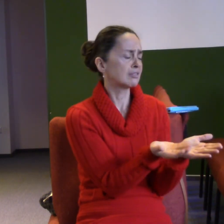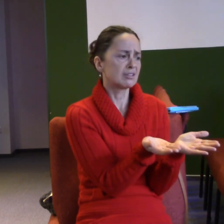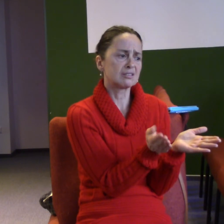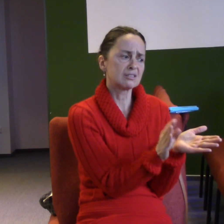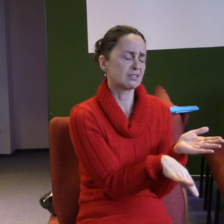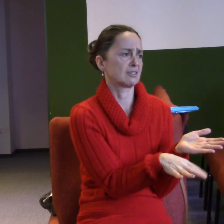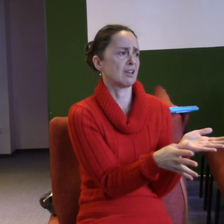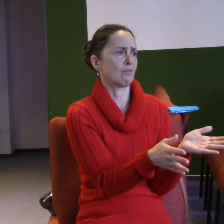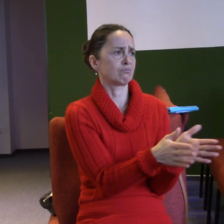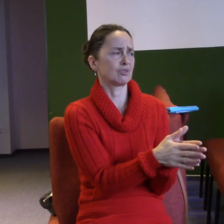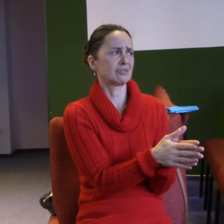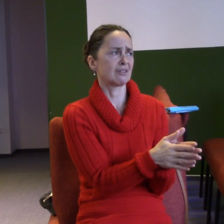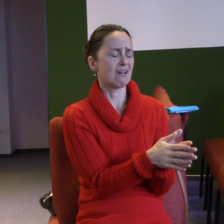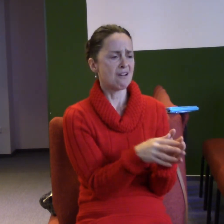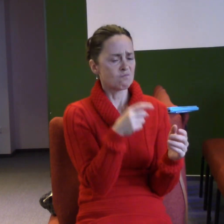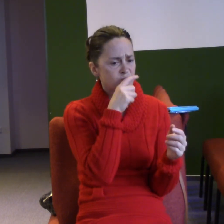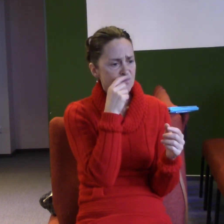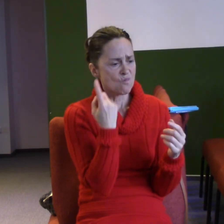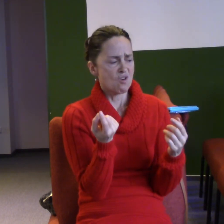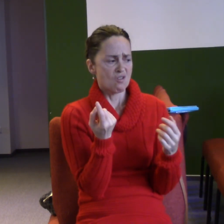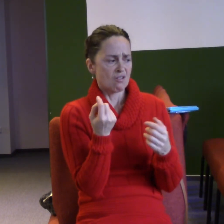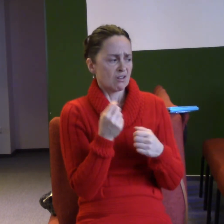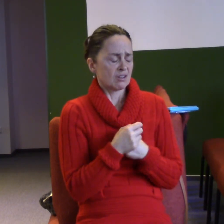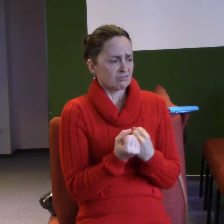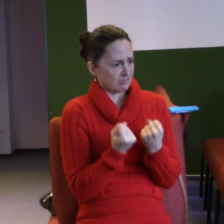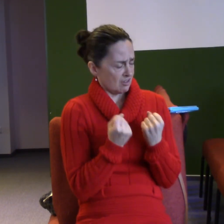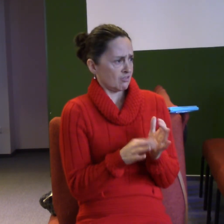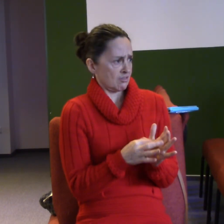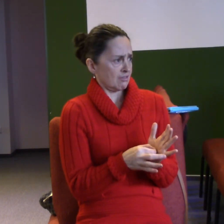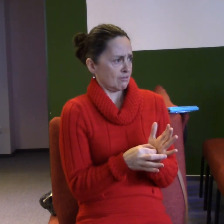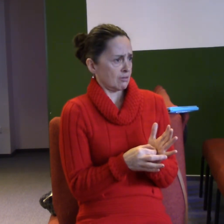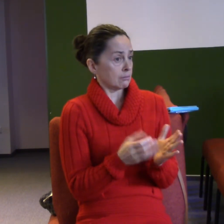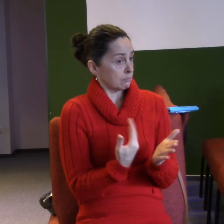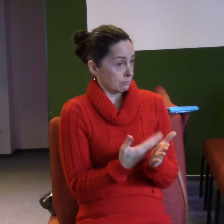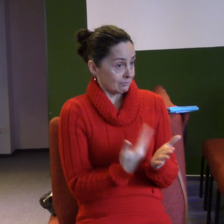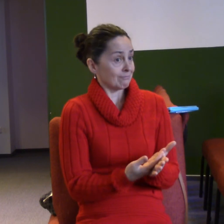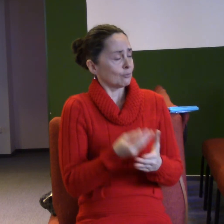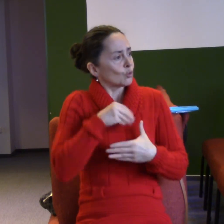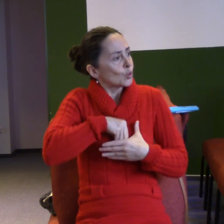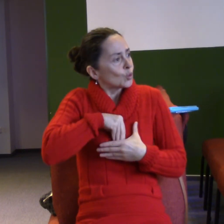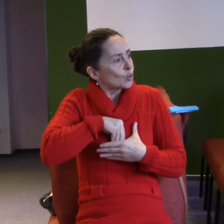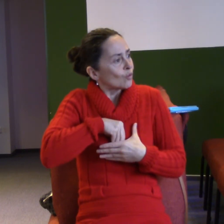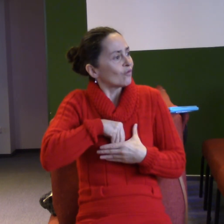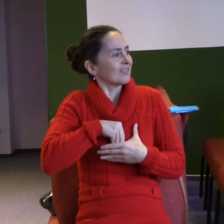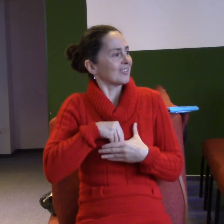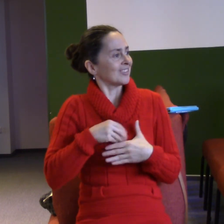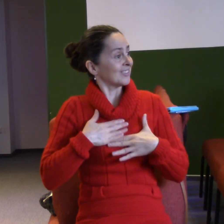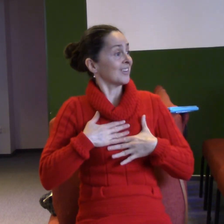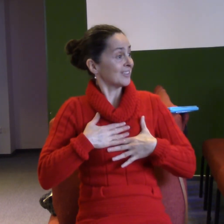ztráty můžeme cítit tady uvnitř, hluboko ve svém vnitru radost. Protože víme, že si ho pán Bůh uzal domů a že jsme ho sice na chvíli